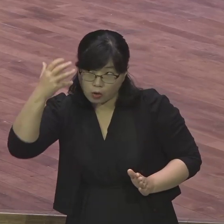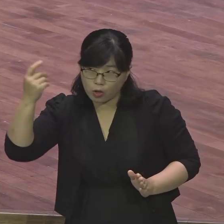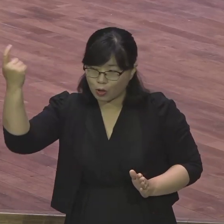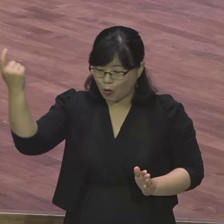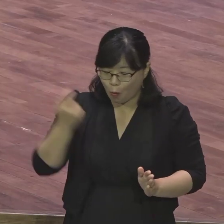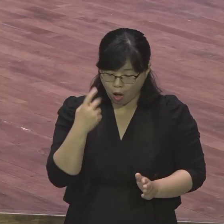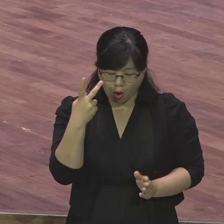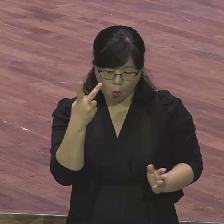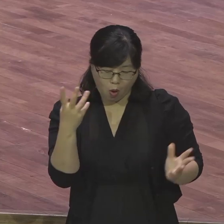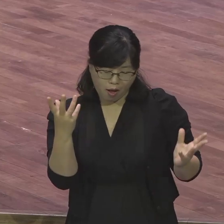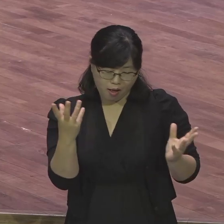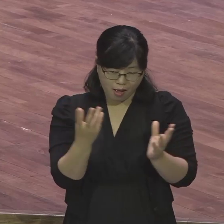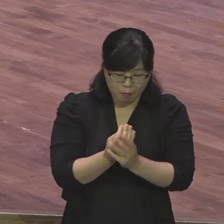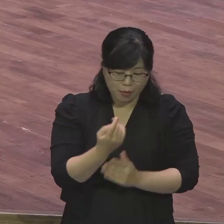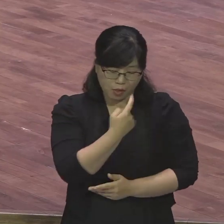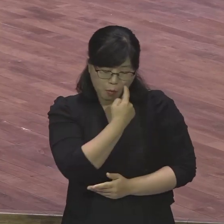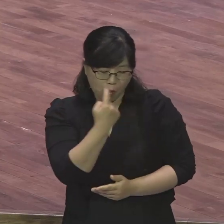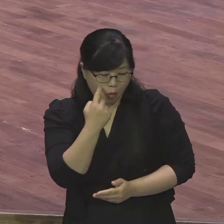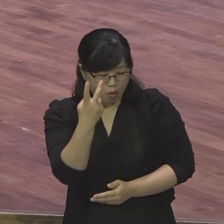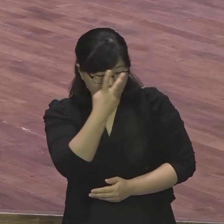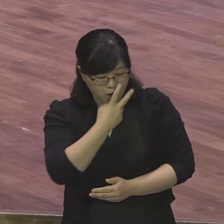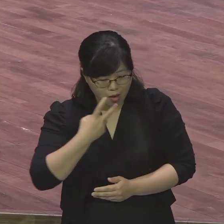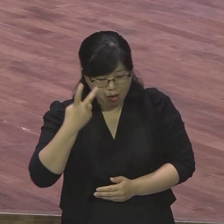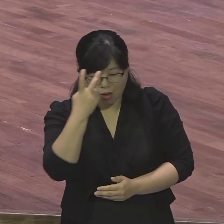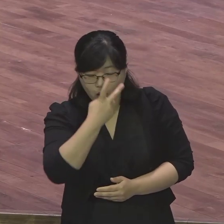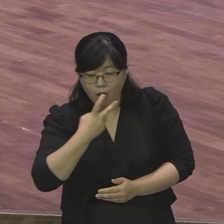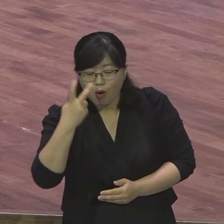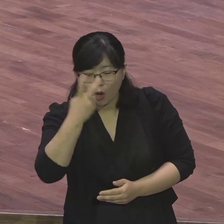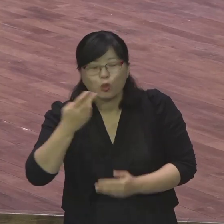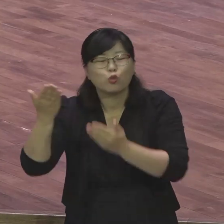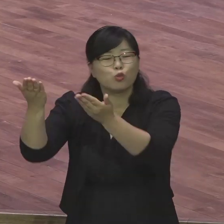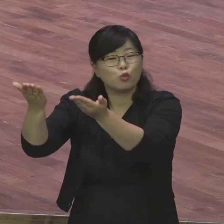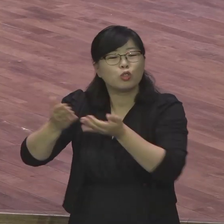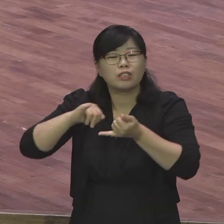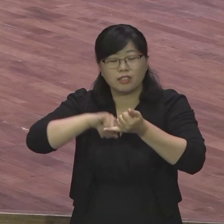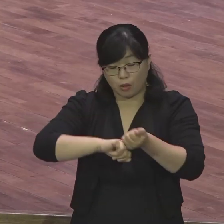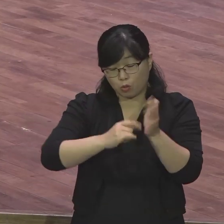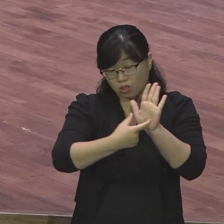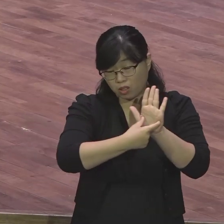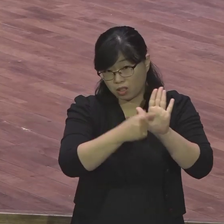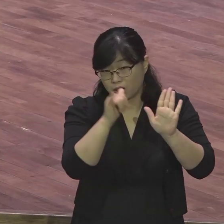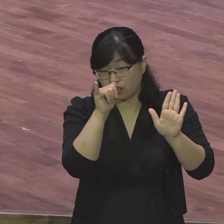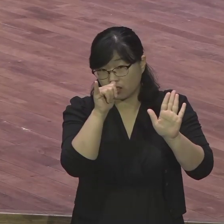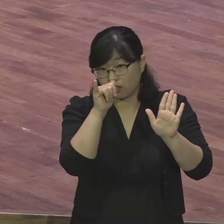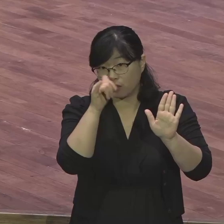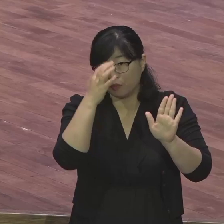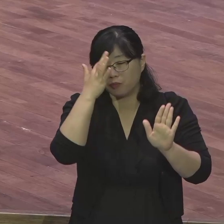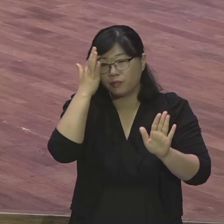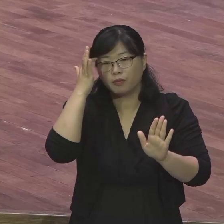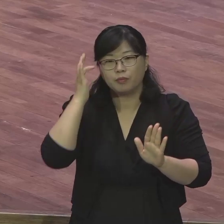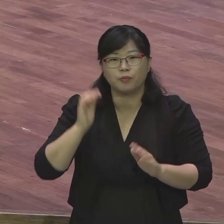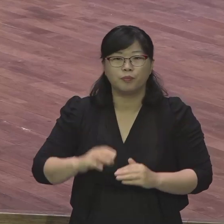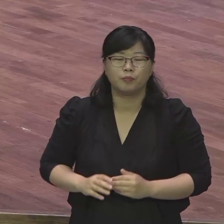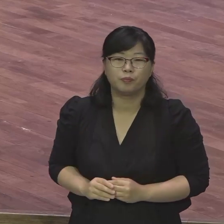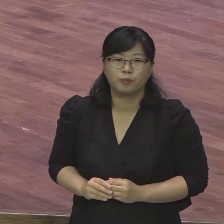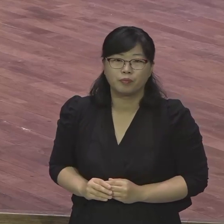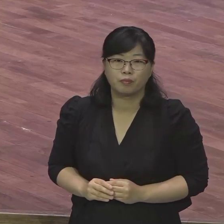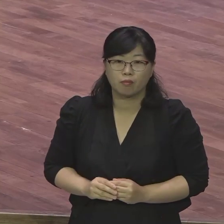사도 바울은 성령을 하나님의 영이라 그리스도의 영이라는 표현을 사용했습니다. 신학적으로 말하면